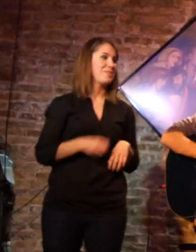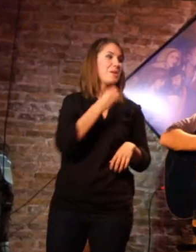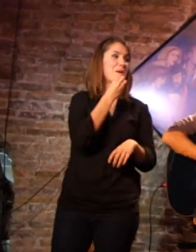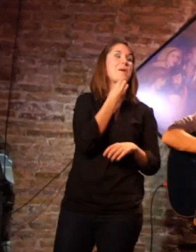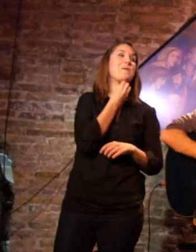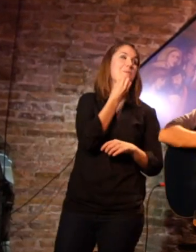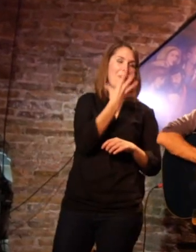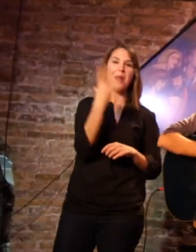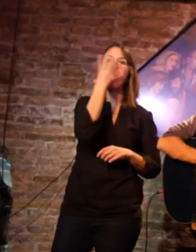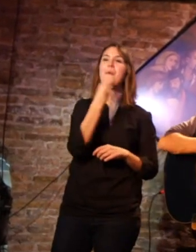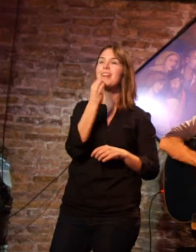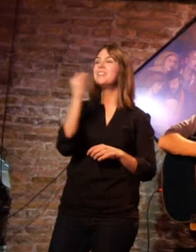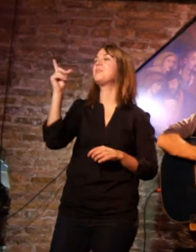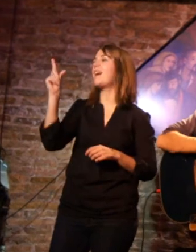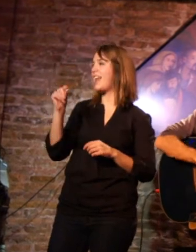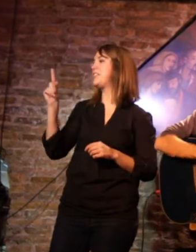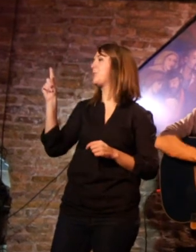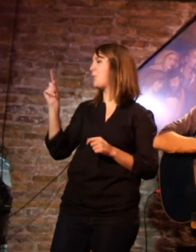Bueno, bonito y barato.